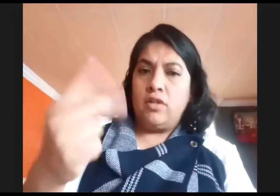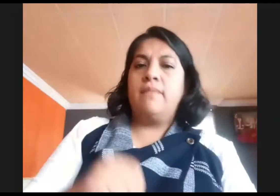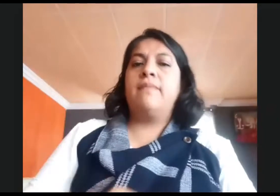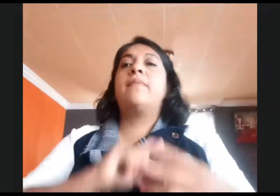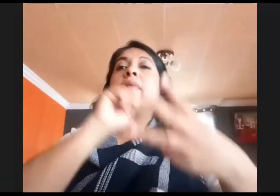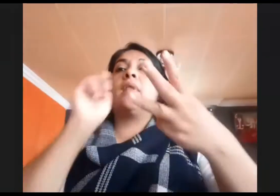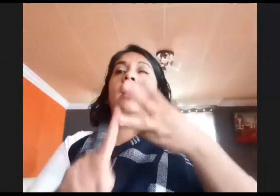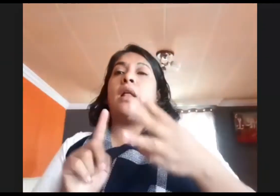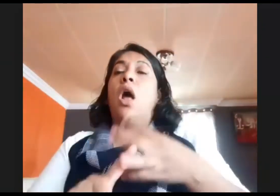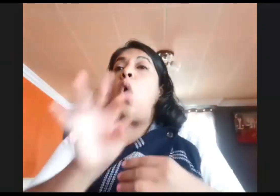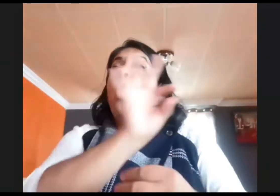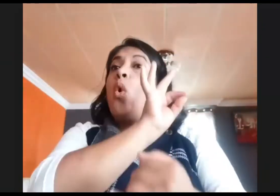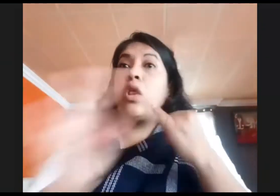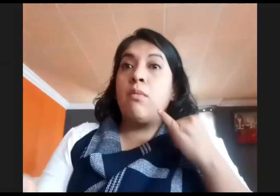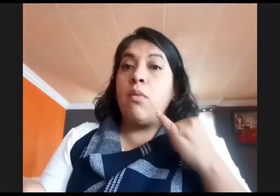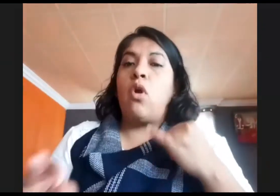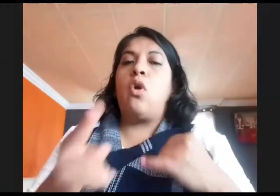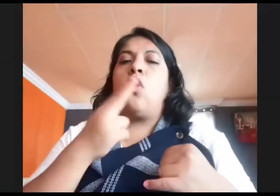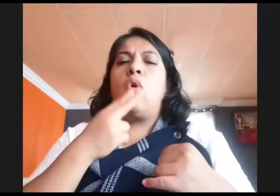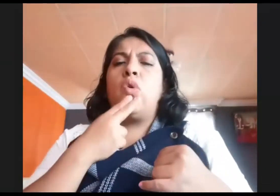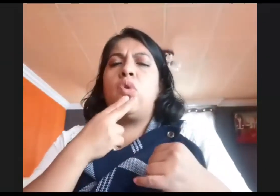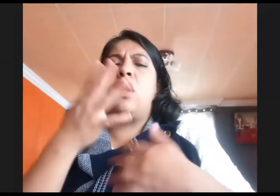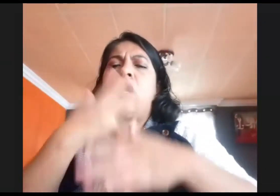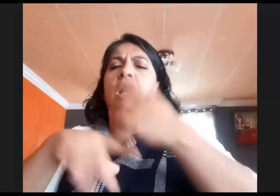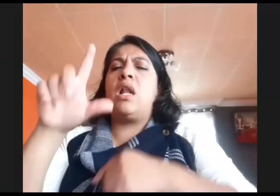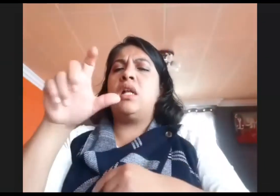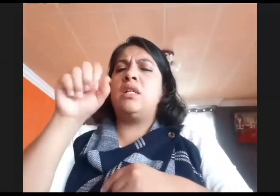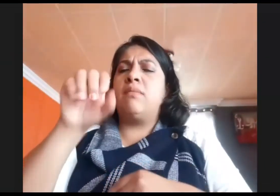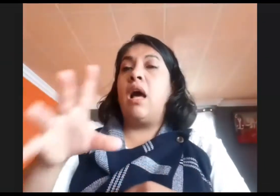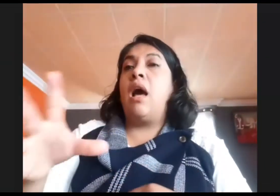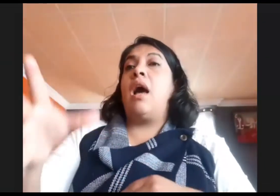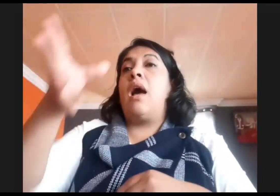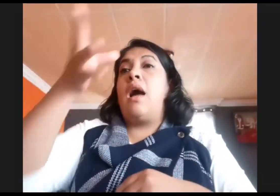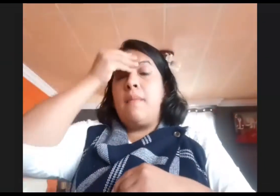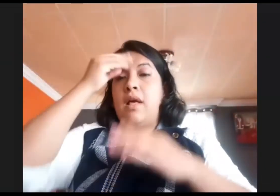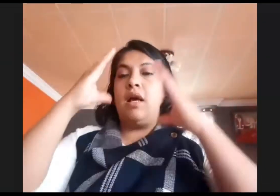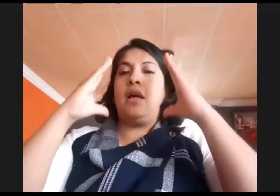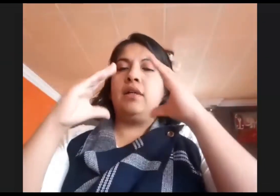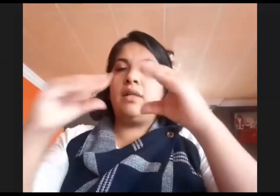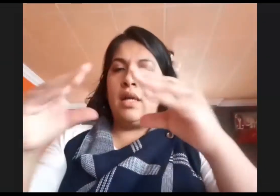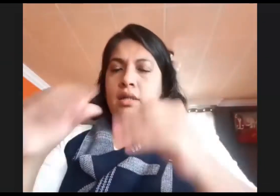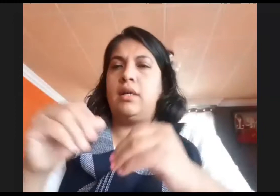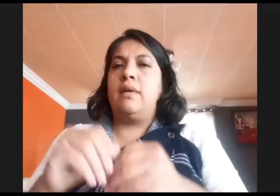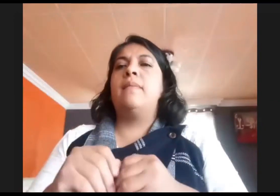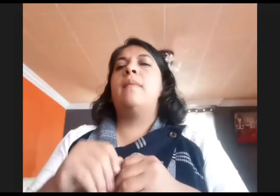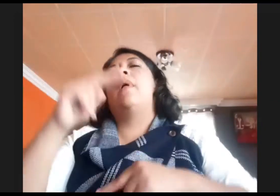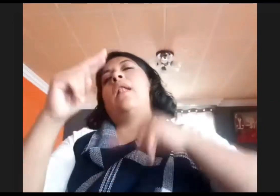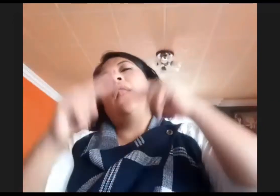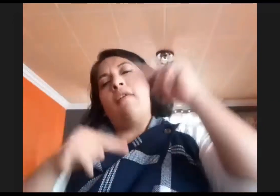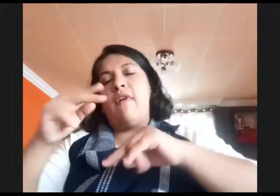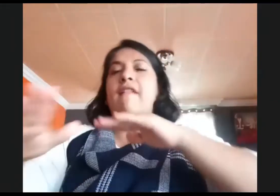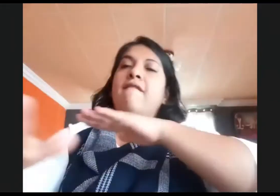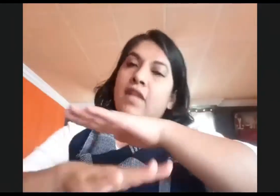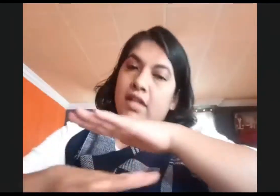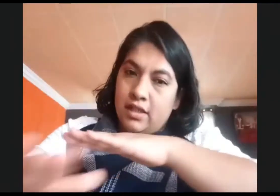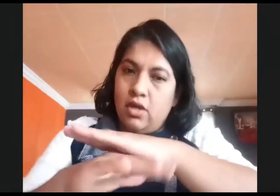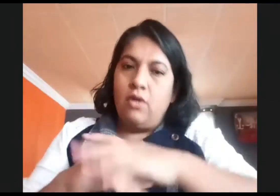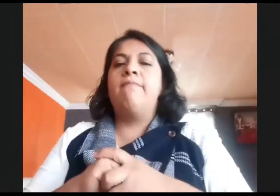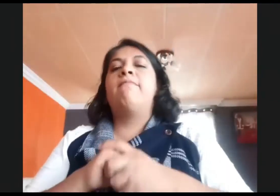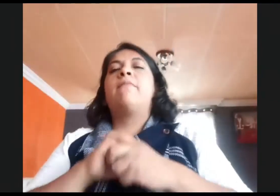siglas LSM. Se da un reconocimiento de valor para la enseñanza en la lengua natural o materna, para el